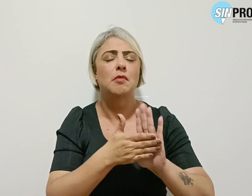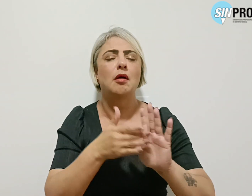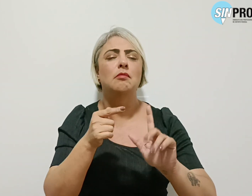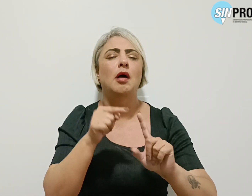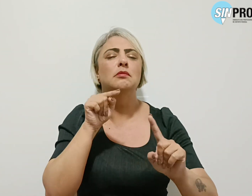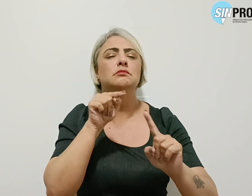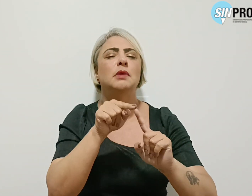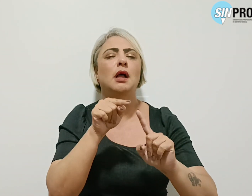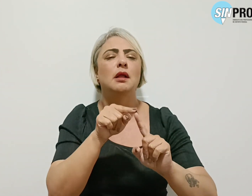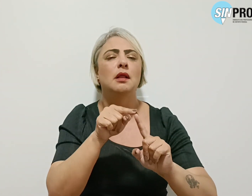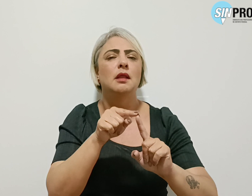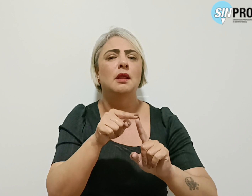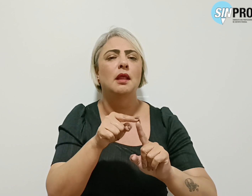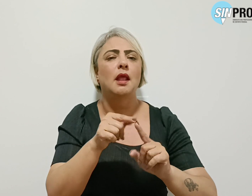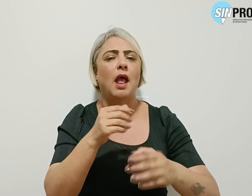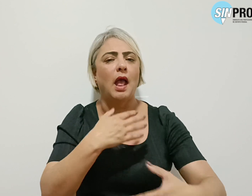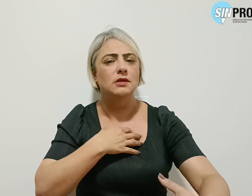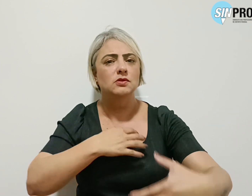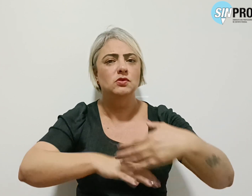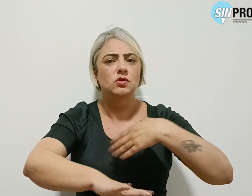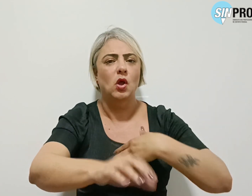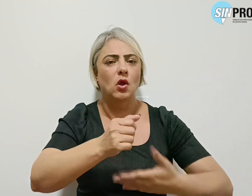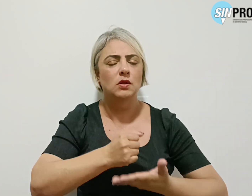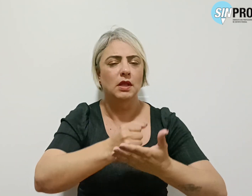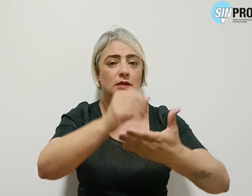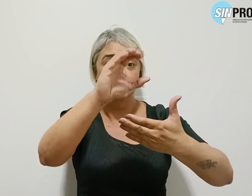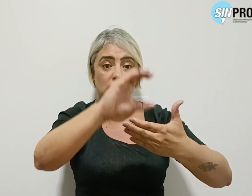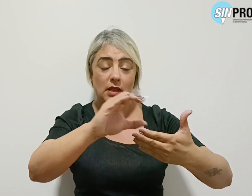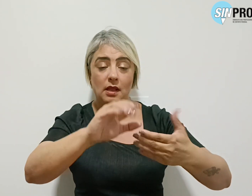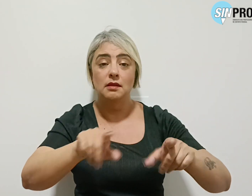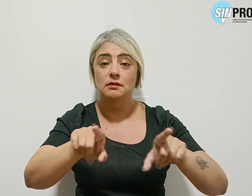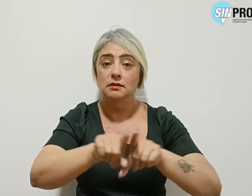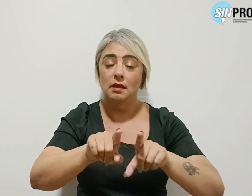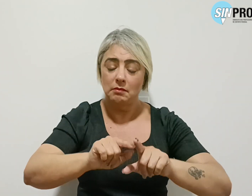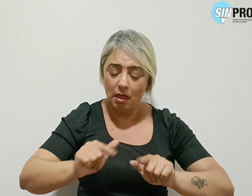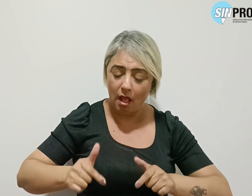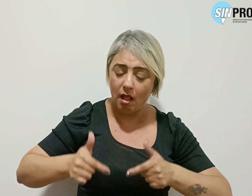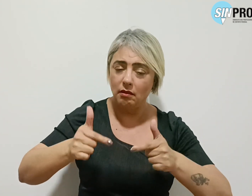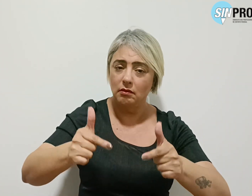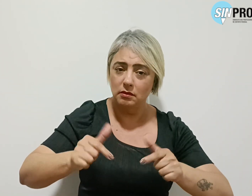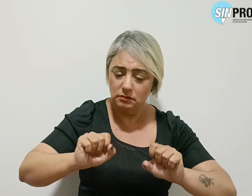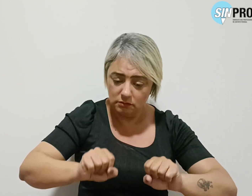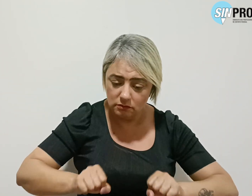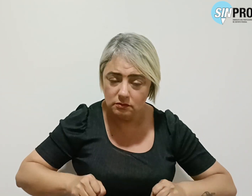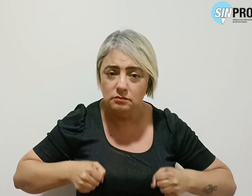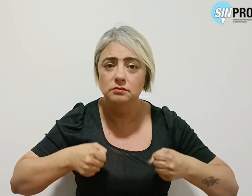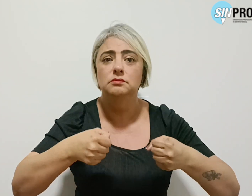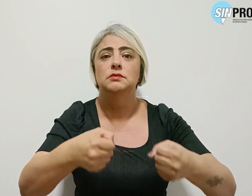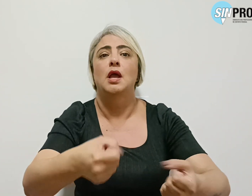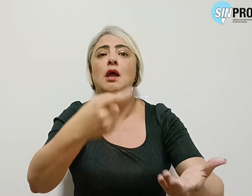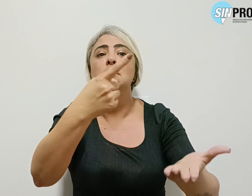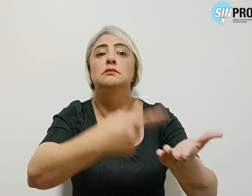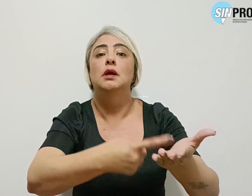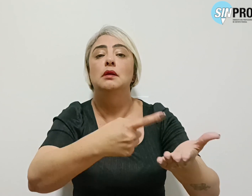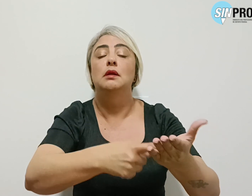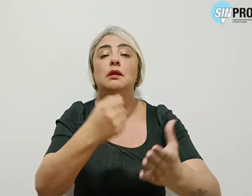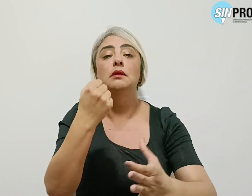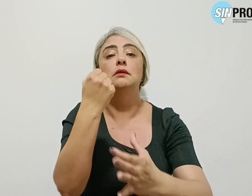tanto a solidariedade de classe como a luta em defesa de uma agenda que garanta a